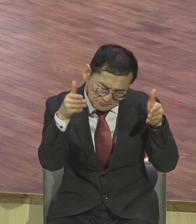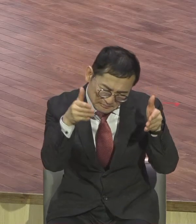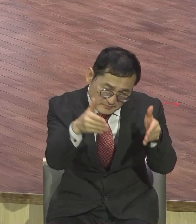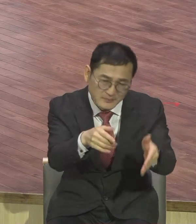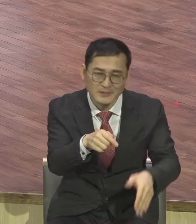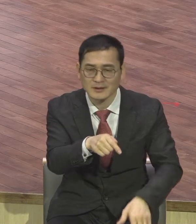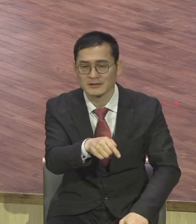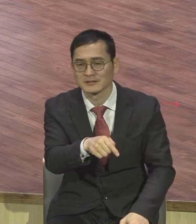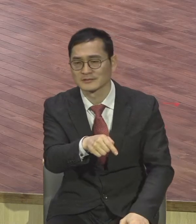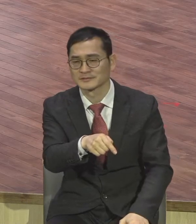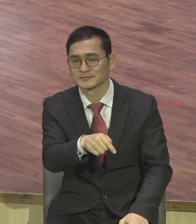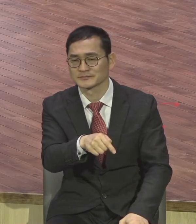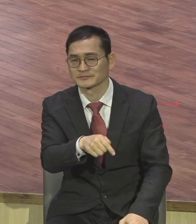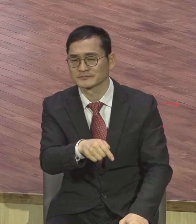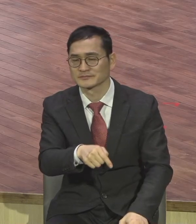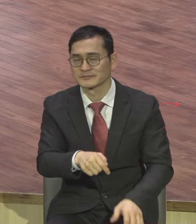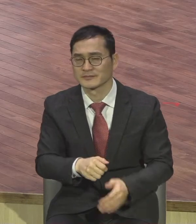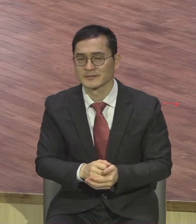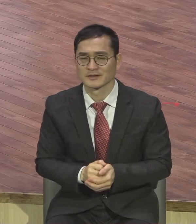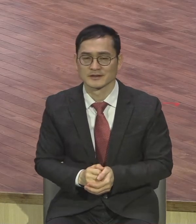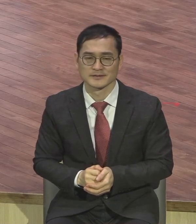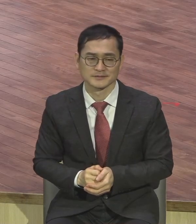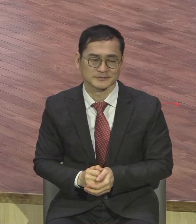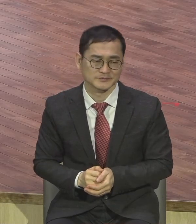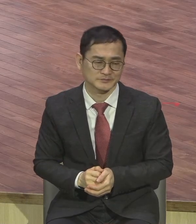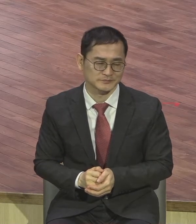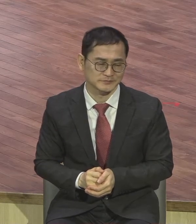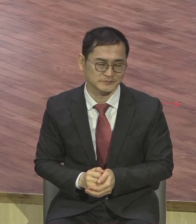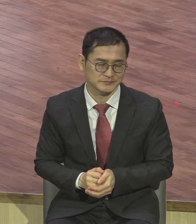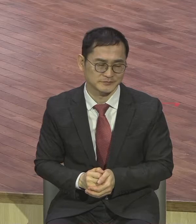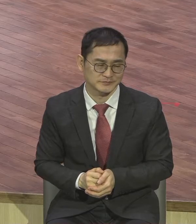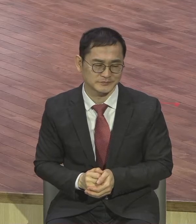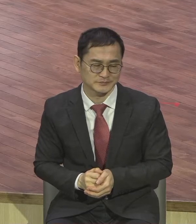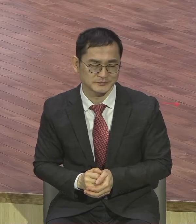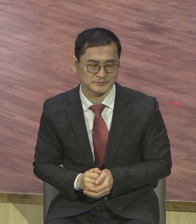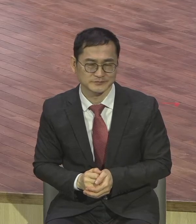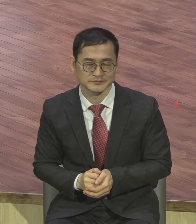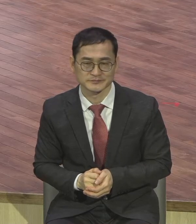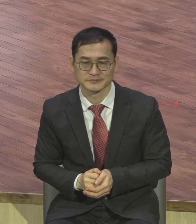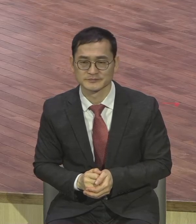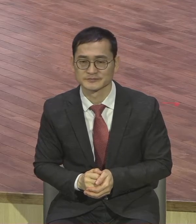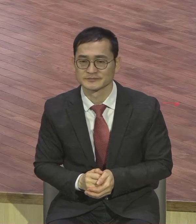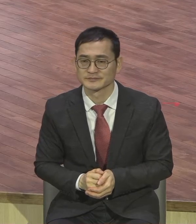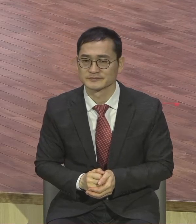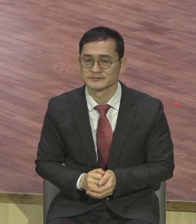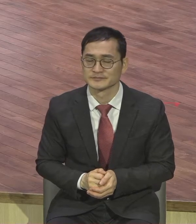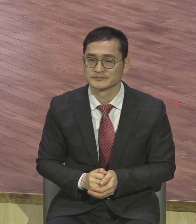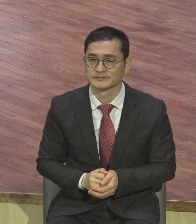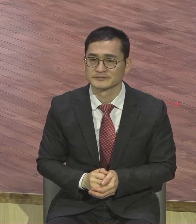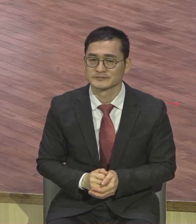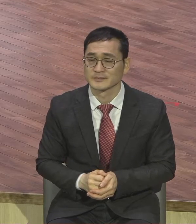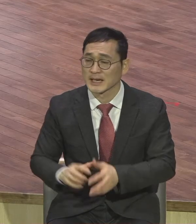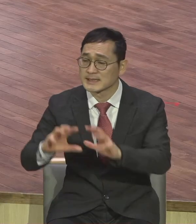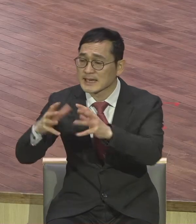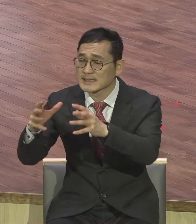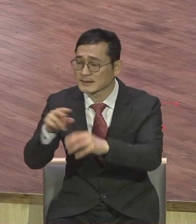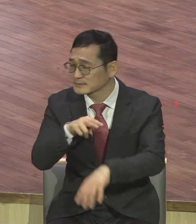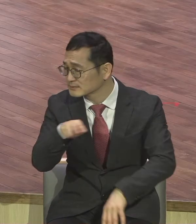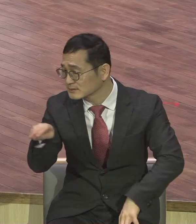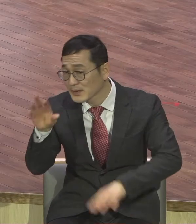불신자들의 상태가 우리끼리 말하는 공식입니까 보세요 지금 현장을 불신자들의 결말을 보시라고요